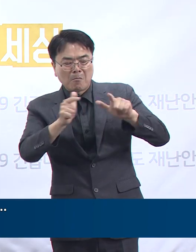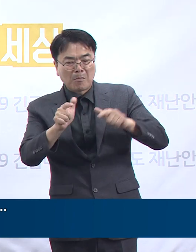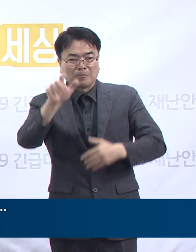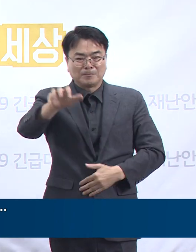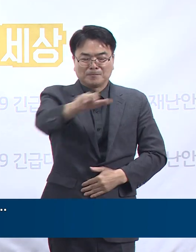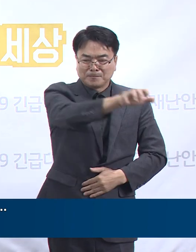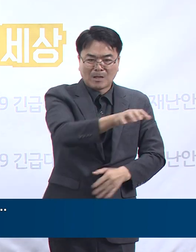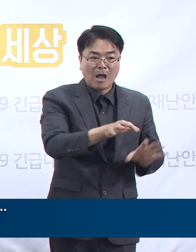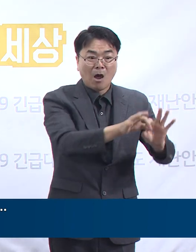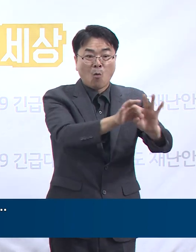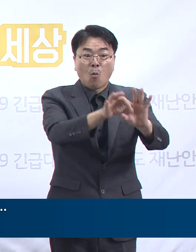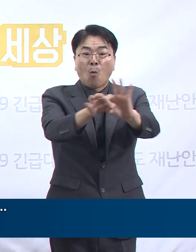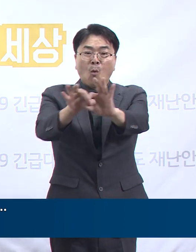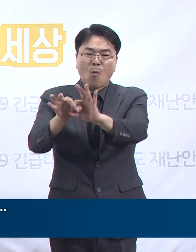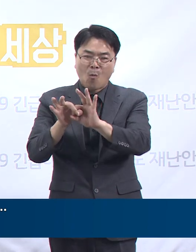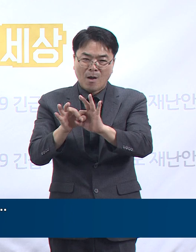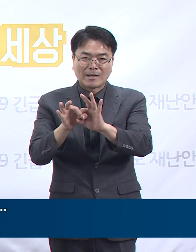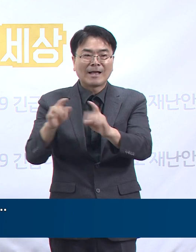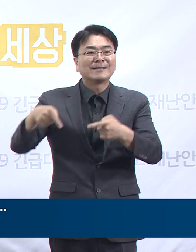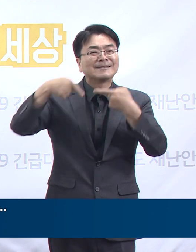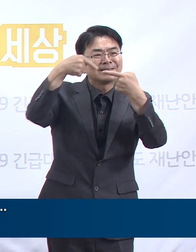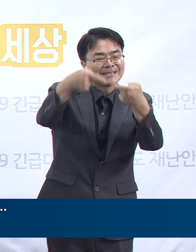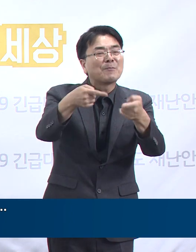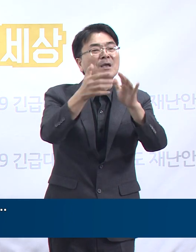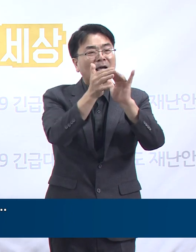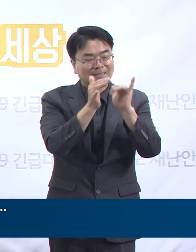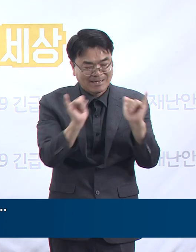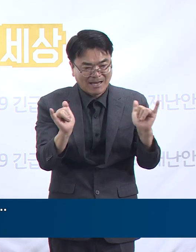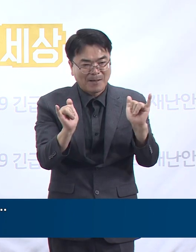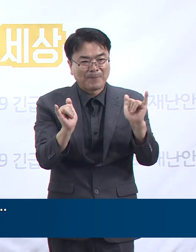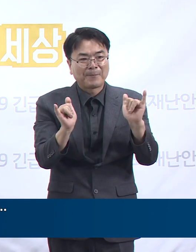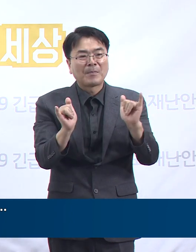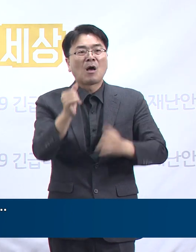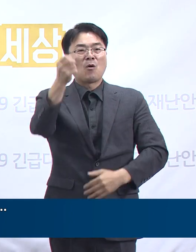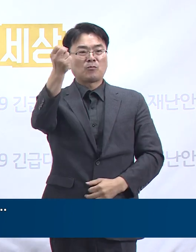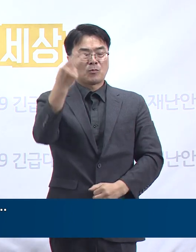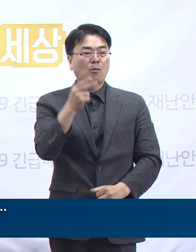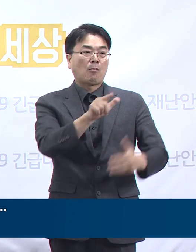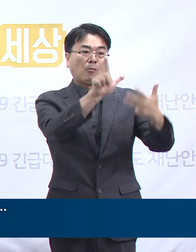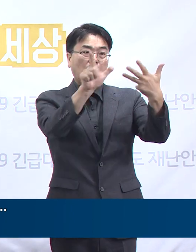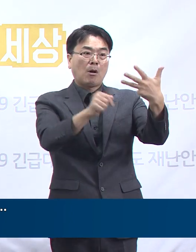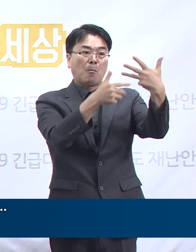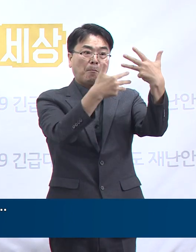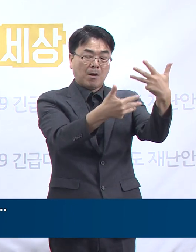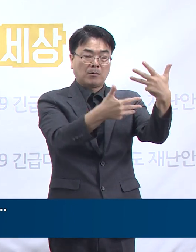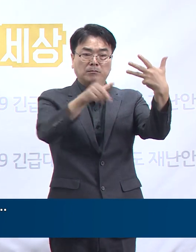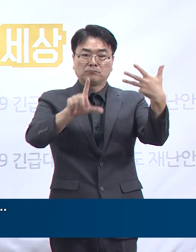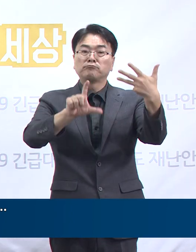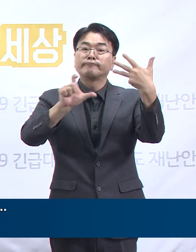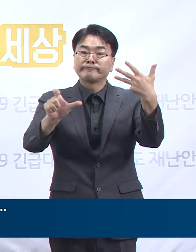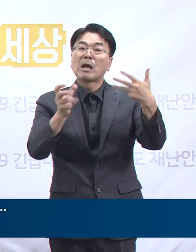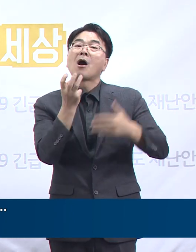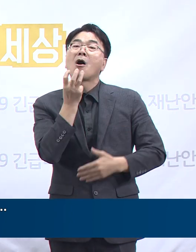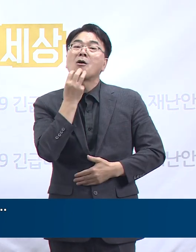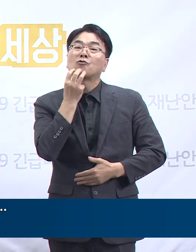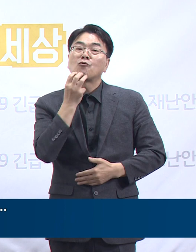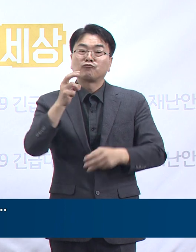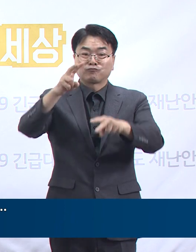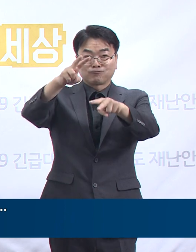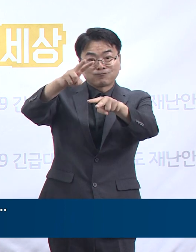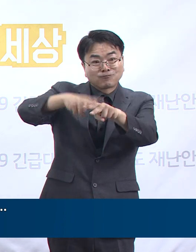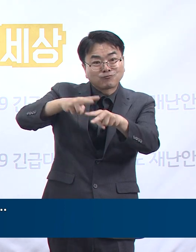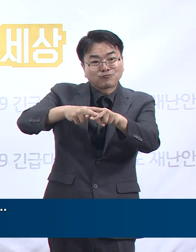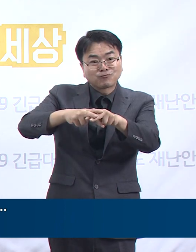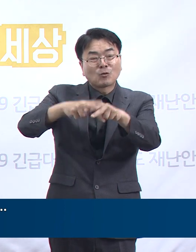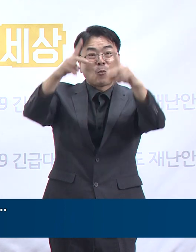관련된 모임이나 행사 업무에 참석하신 분들 그리고 8월 8일과 8월 15일 서울 경복궁 광화문